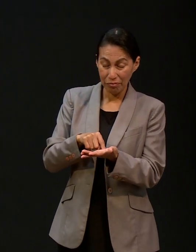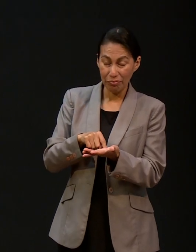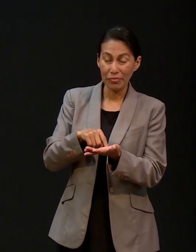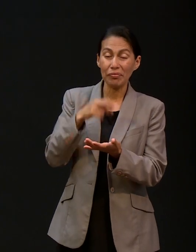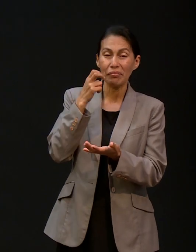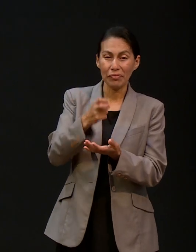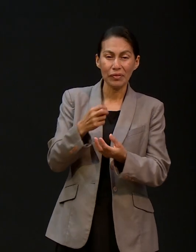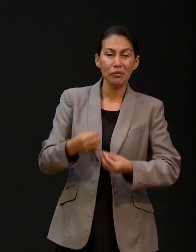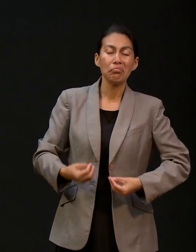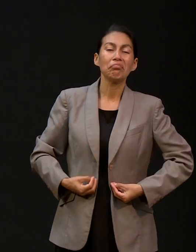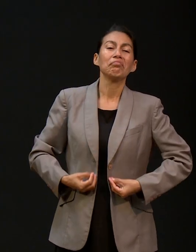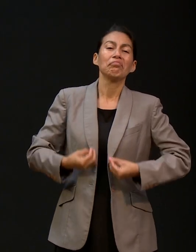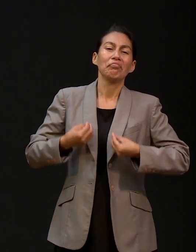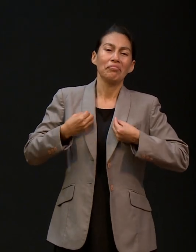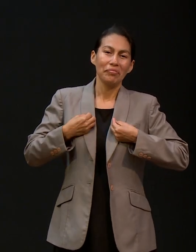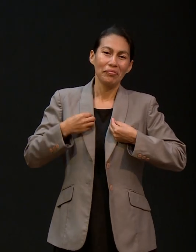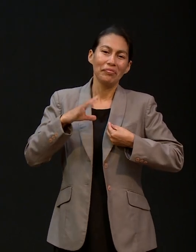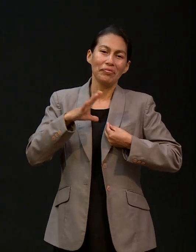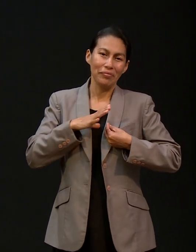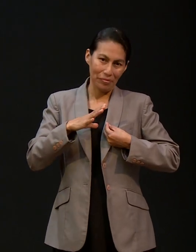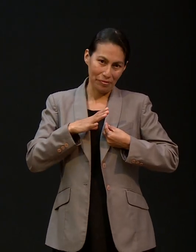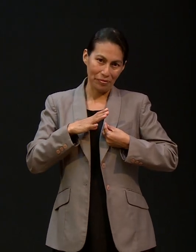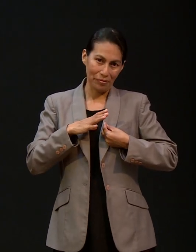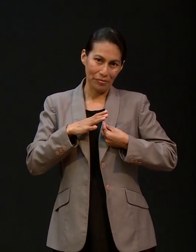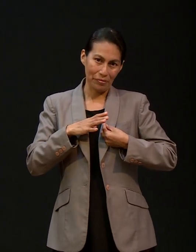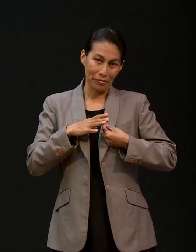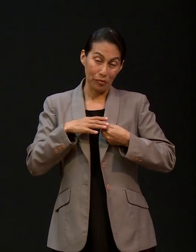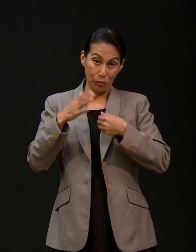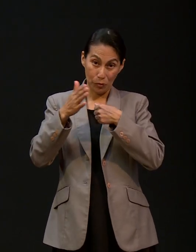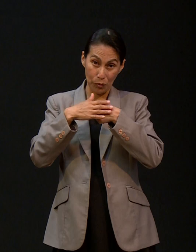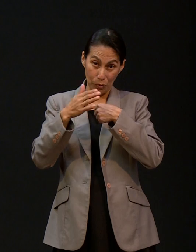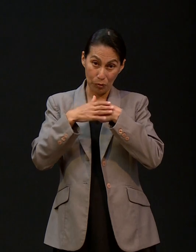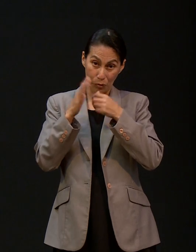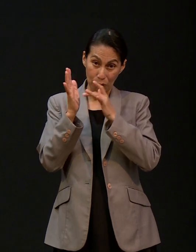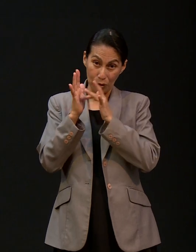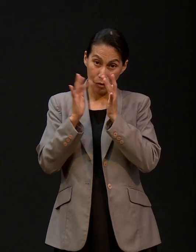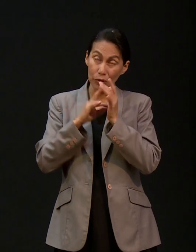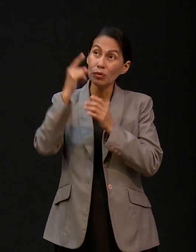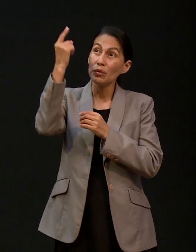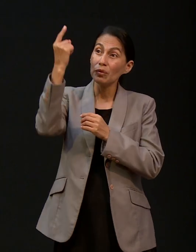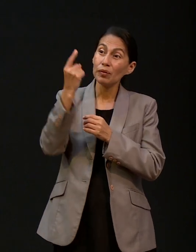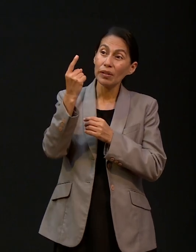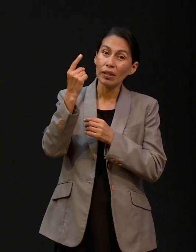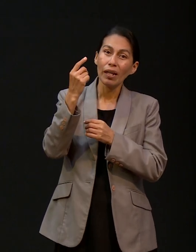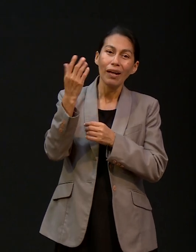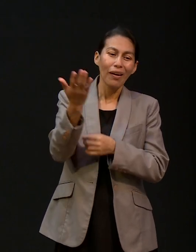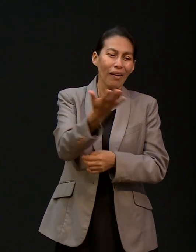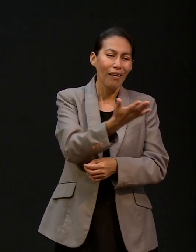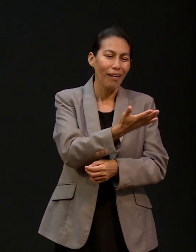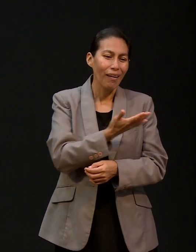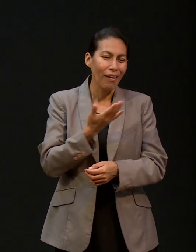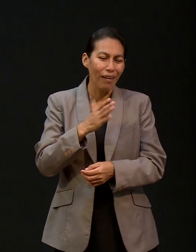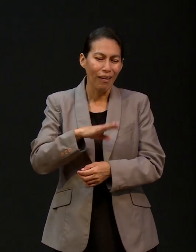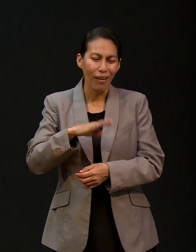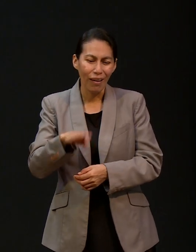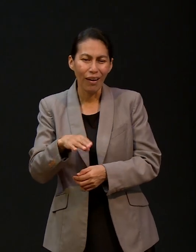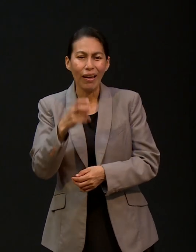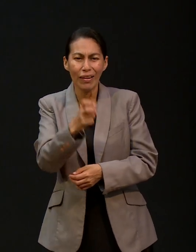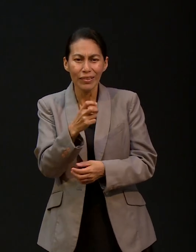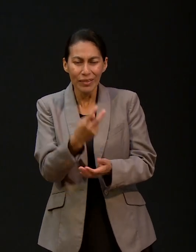tiene la vida aunque esté muerto. Resucitará en el día grande. Así Y esa es nuestra gran esperanza.